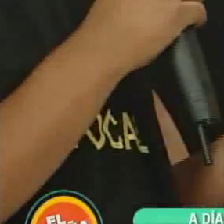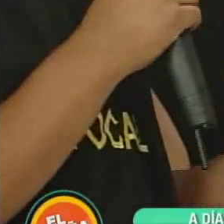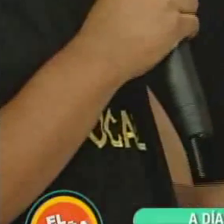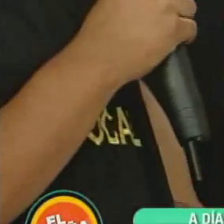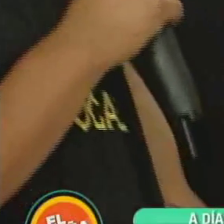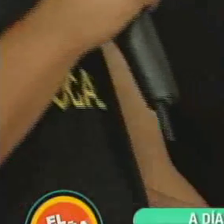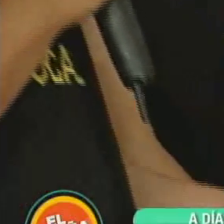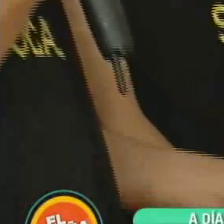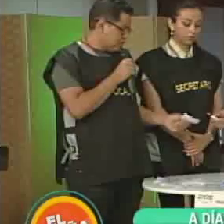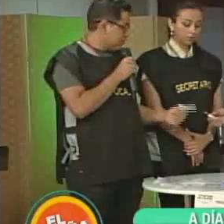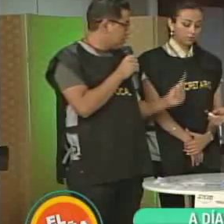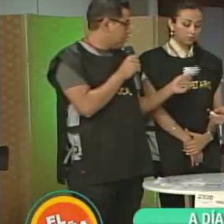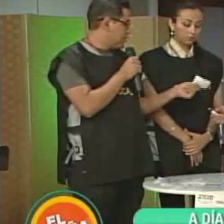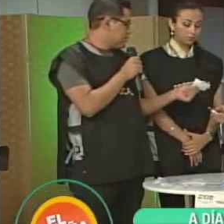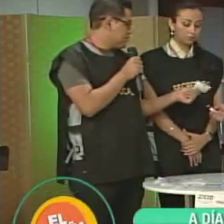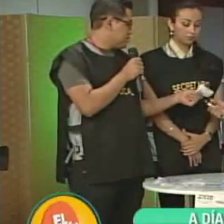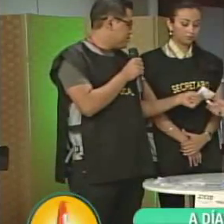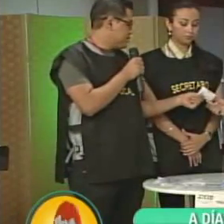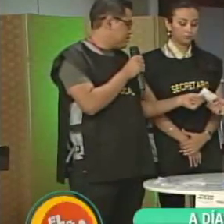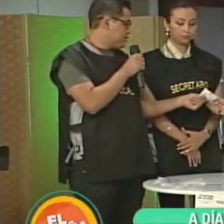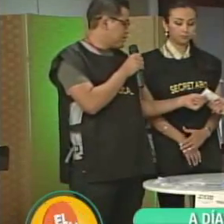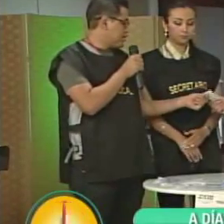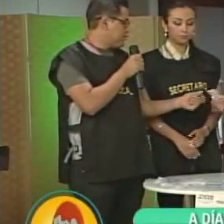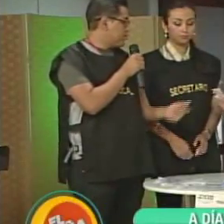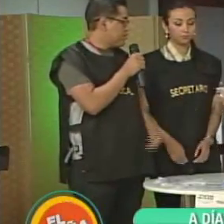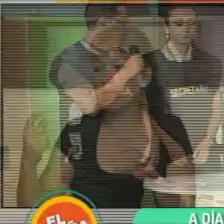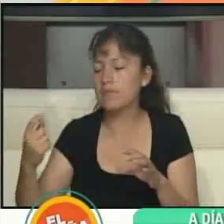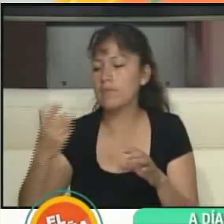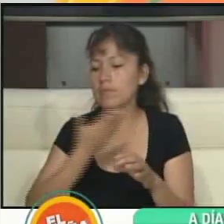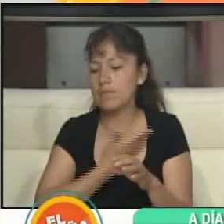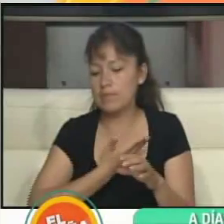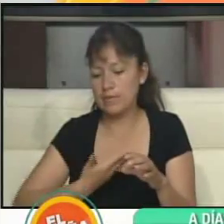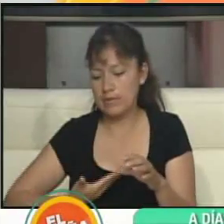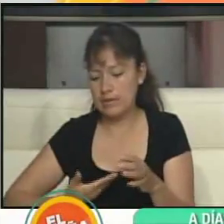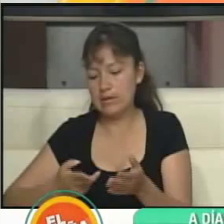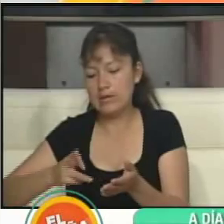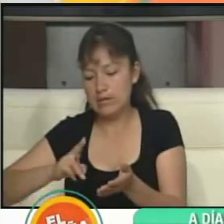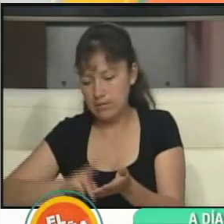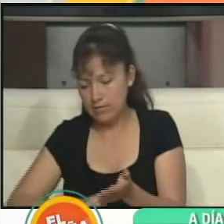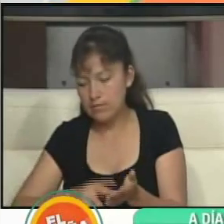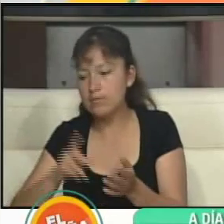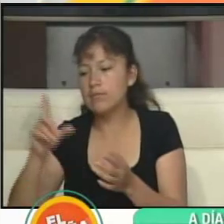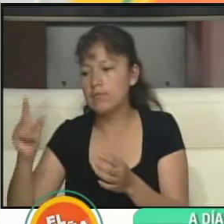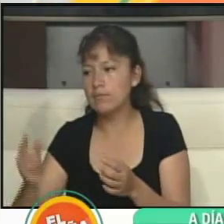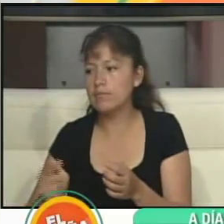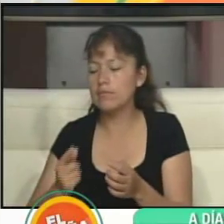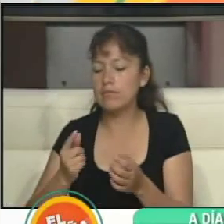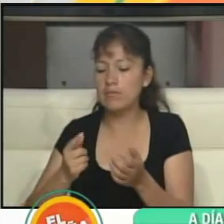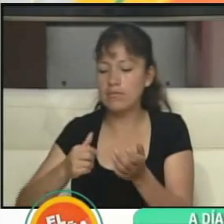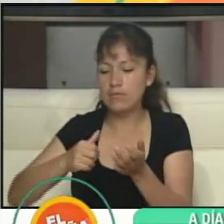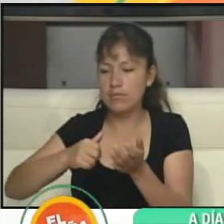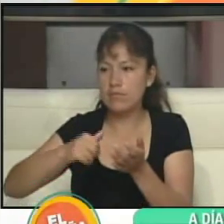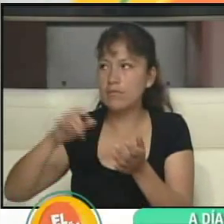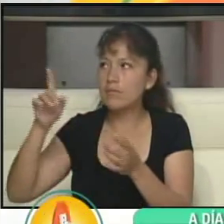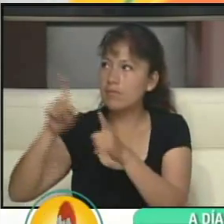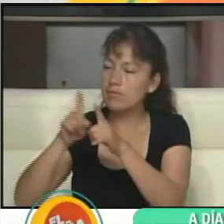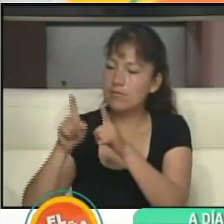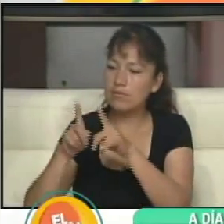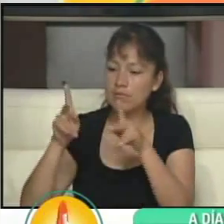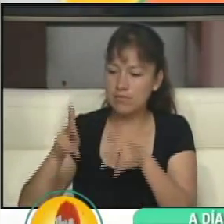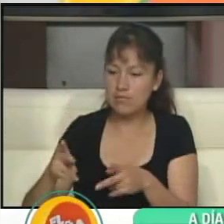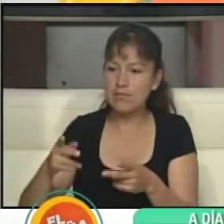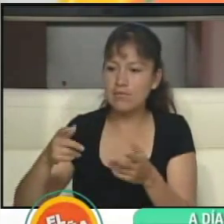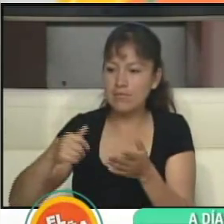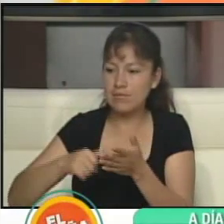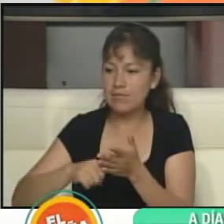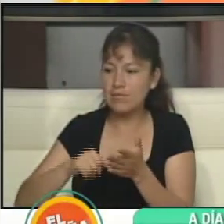Una vez que ya lo tengamos el certificado, le pasamos al presidente para que él pueda firmar y estampar su huella dactilar del pulgar derecho. Exactamente, ¿no? Entonces,